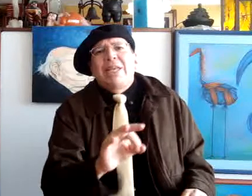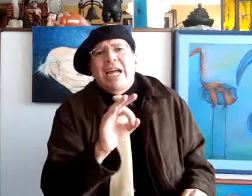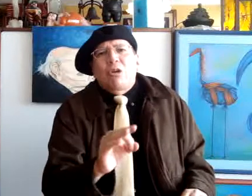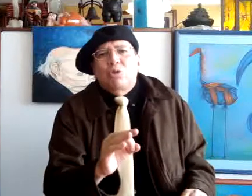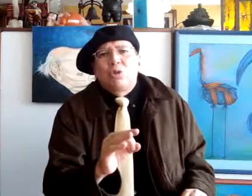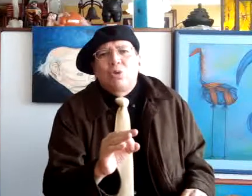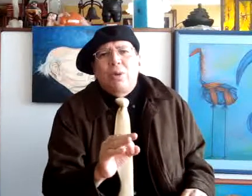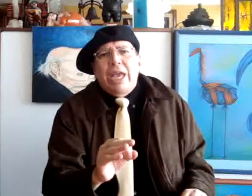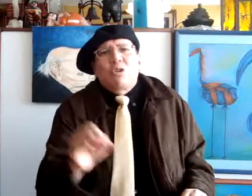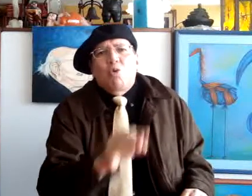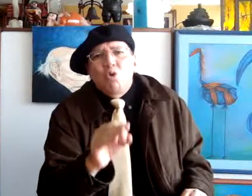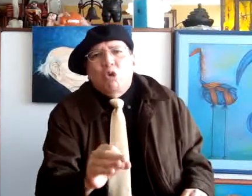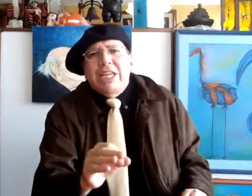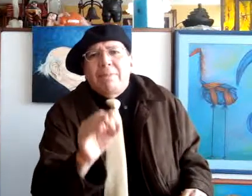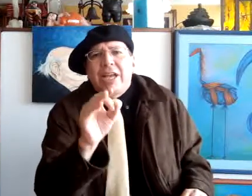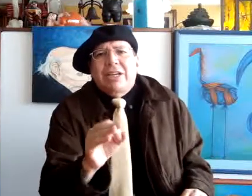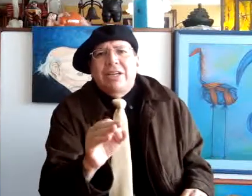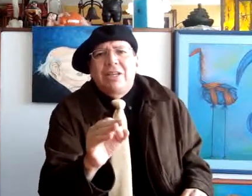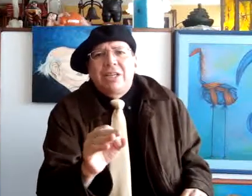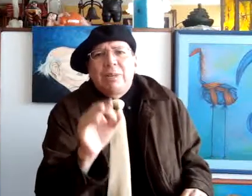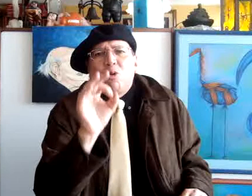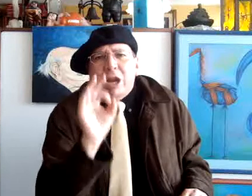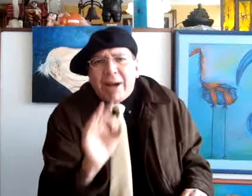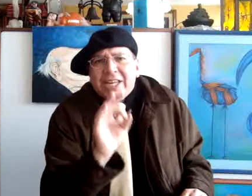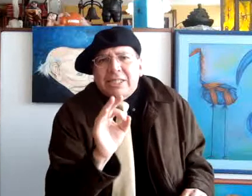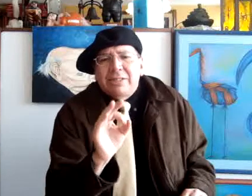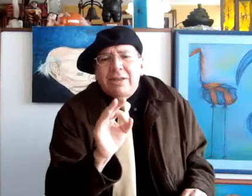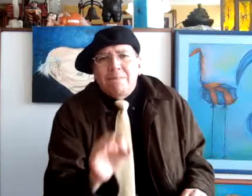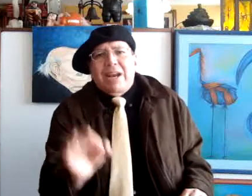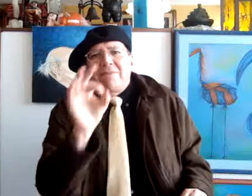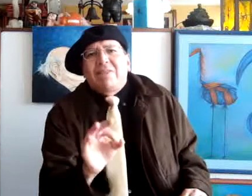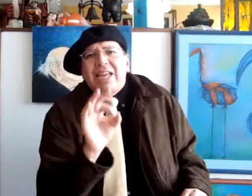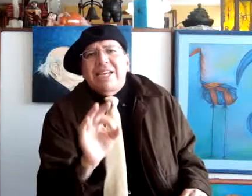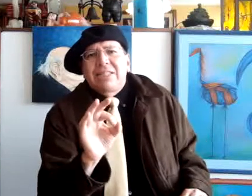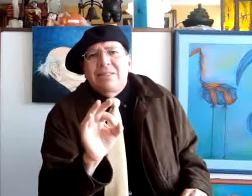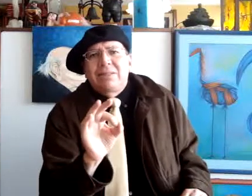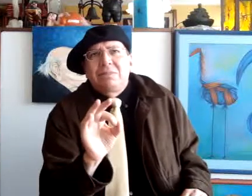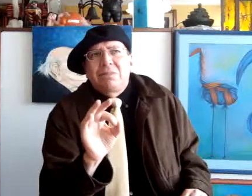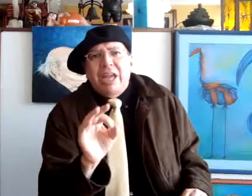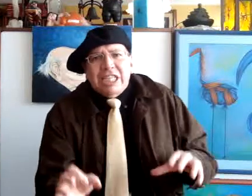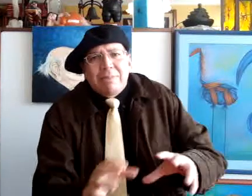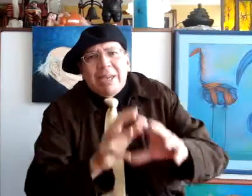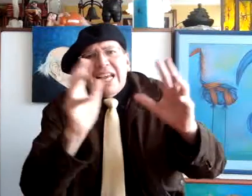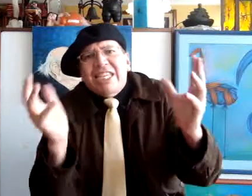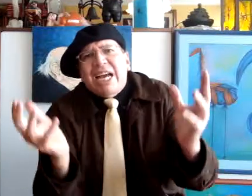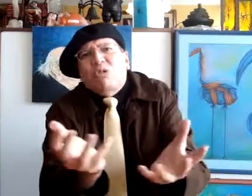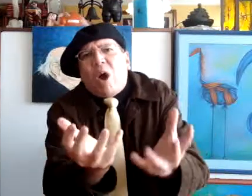mirarlos en conjunto a Niemeyer y Burle Marx, para entender ese menage a Toa,